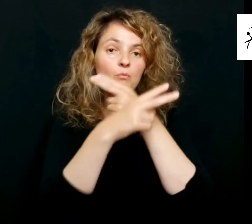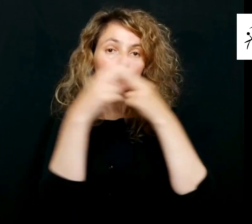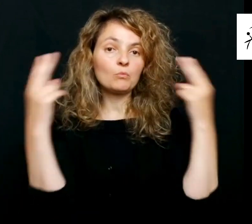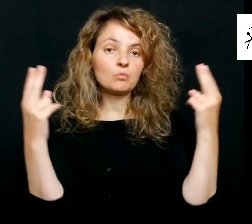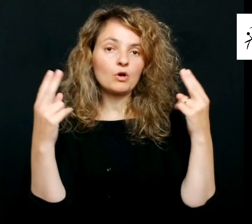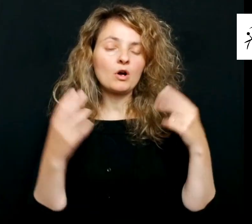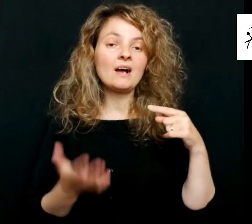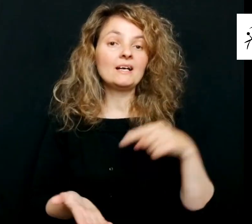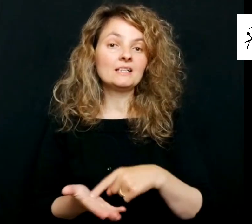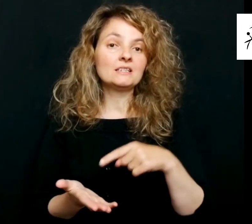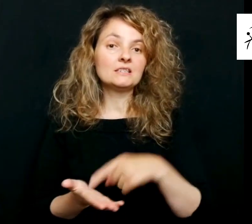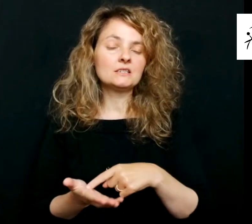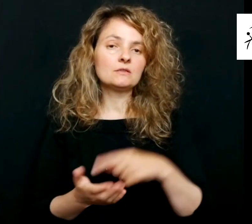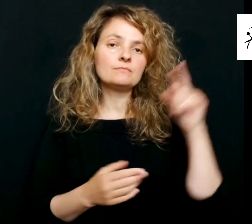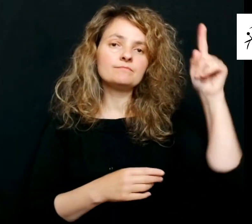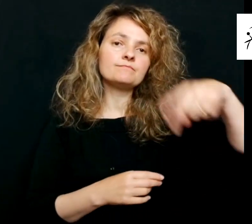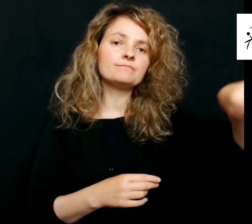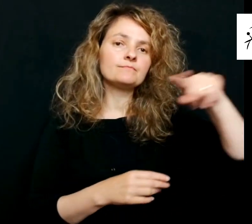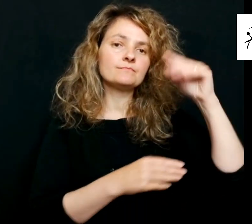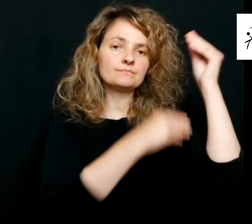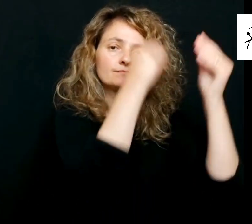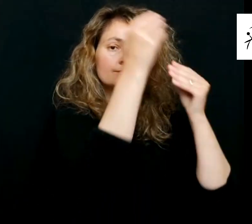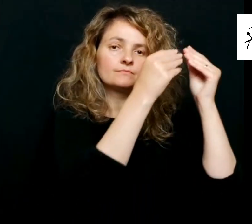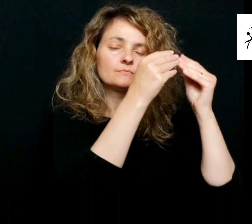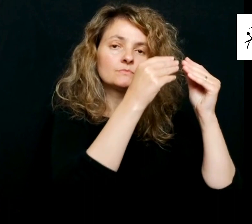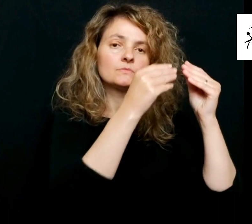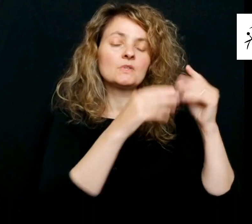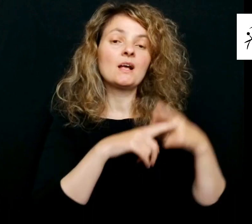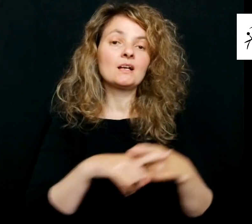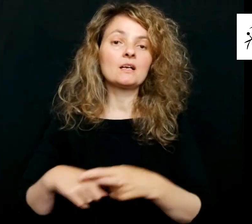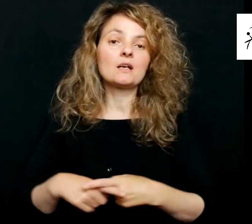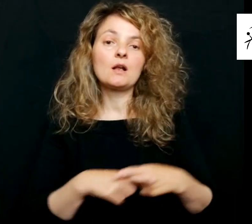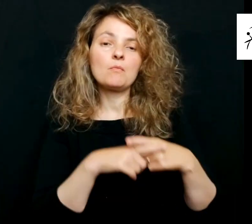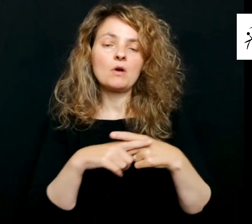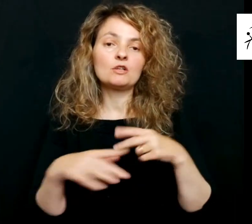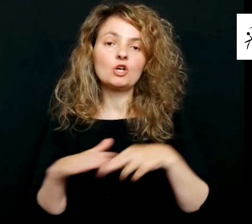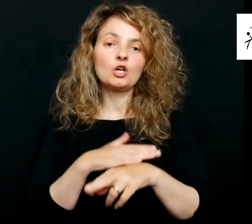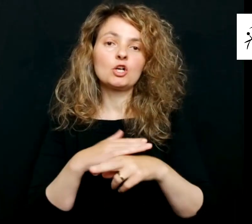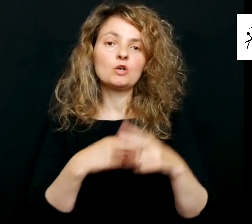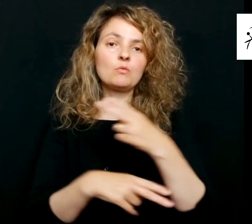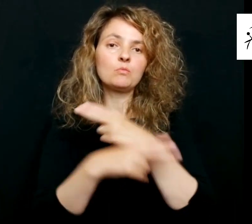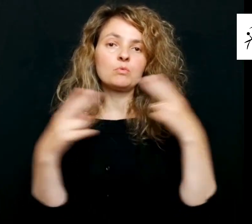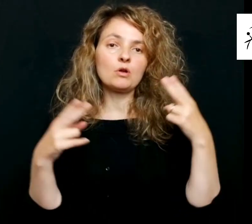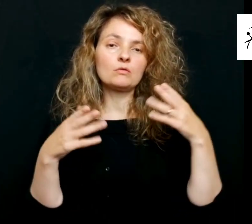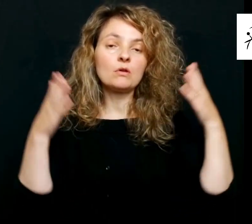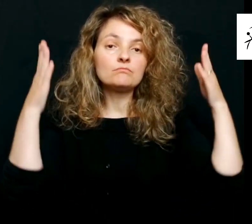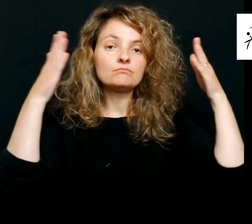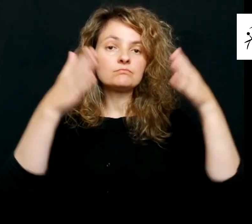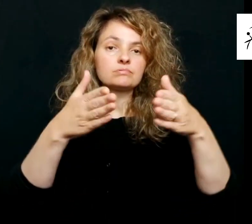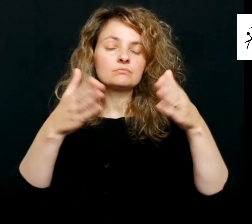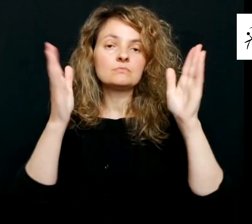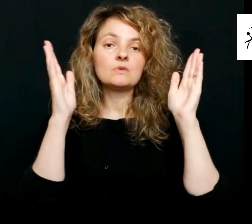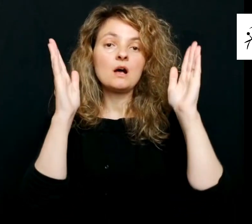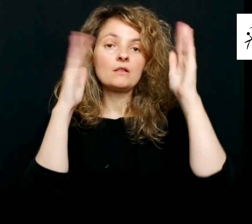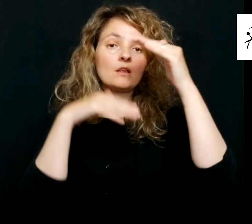Pública, insta igualmente a reconsiderar la distribución de recursos públicos destinados a la sordocieguera,